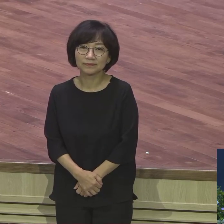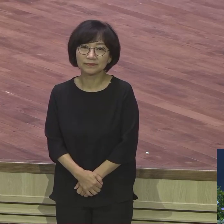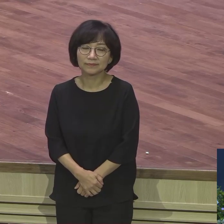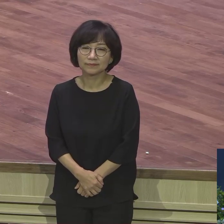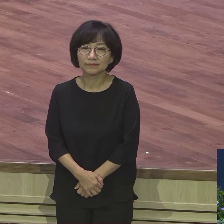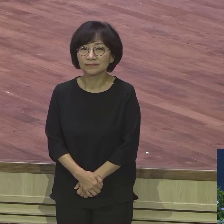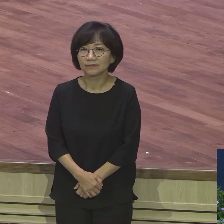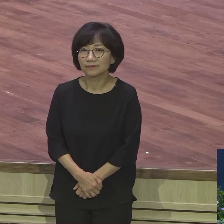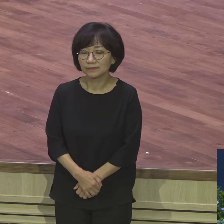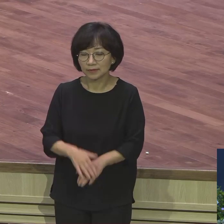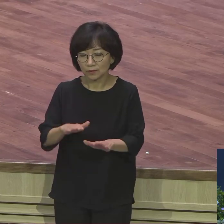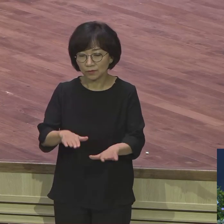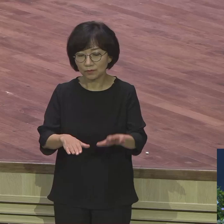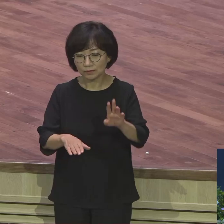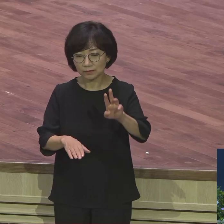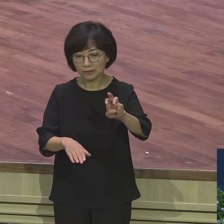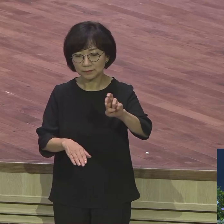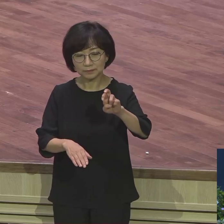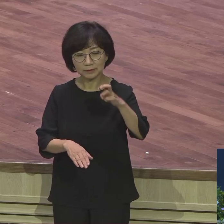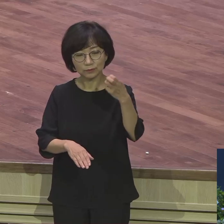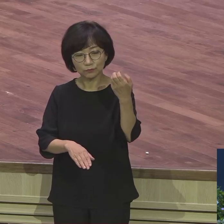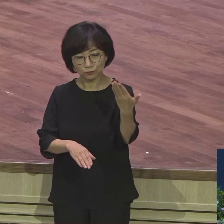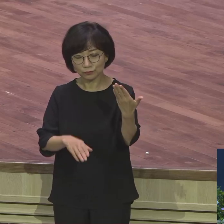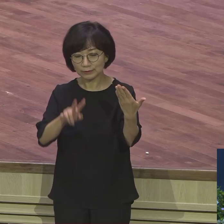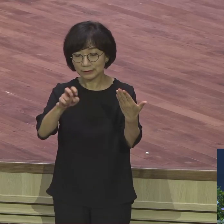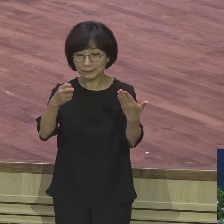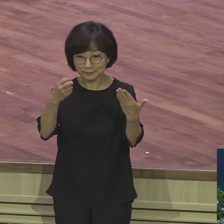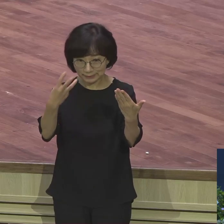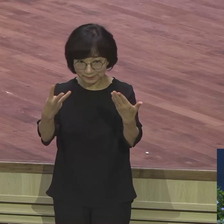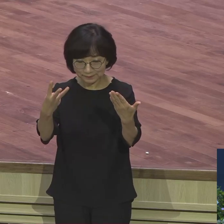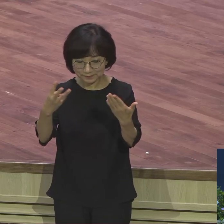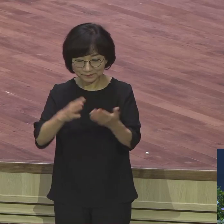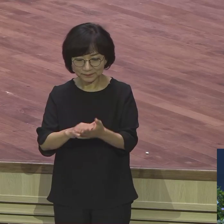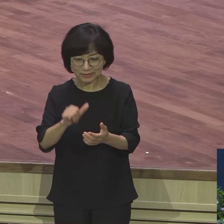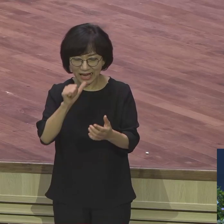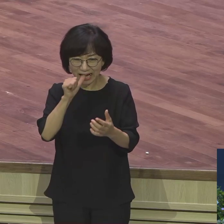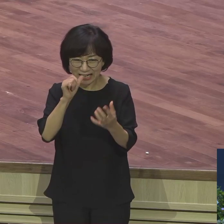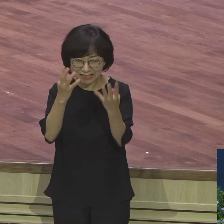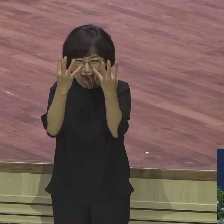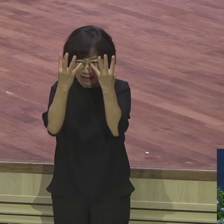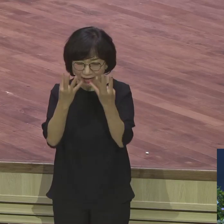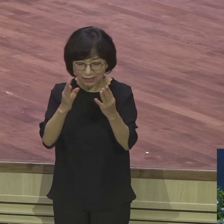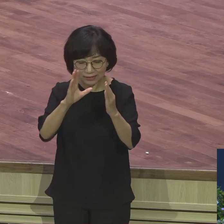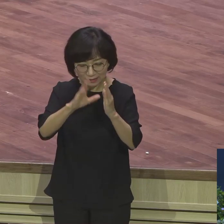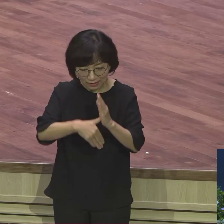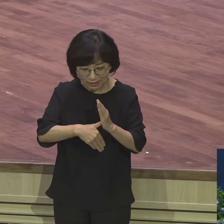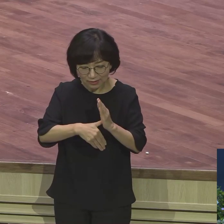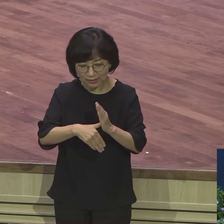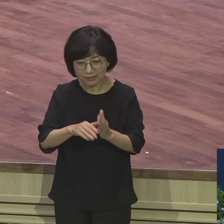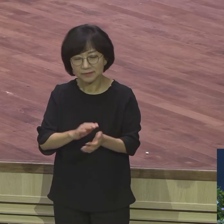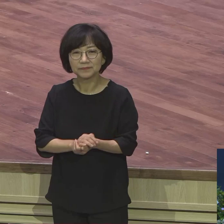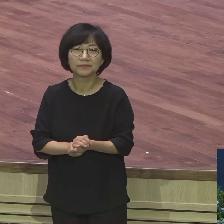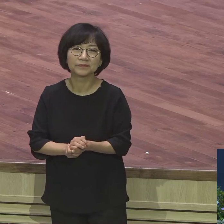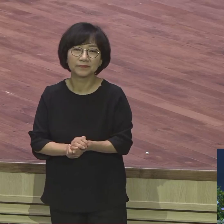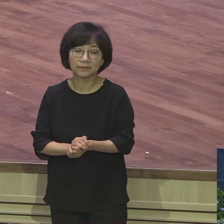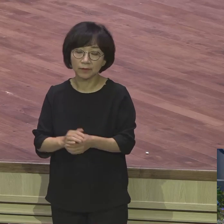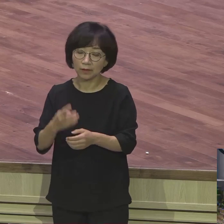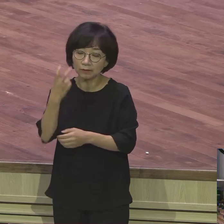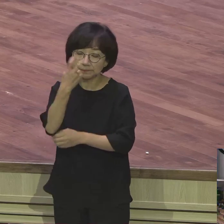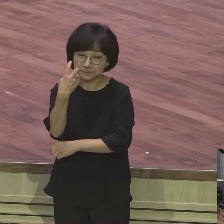23제로 하면 감옥에 갇혔을 때의 상황을 설명하면서 이렇게 말씀합니다. 간수장은 그의